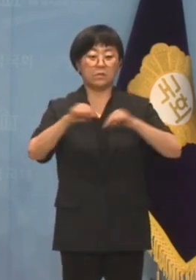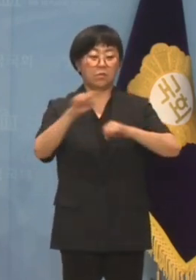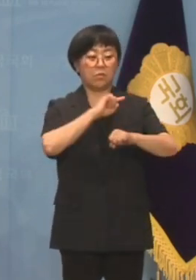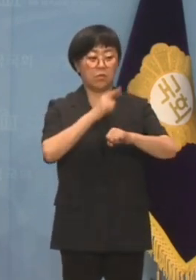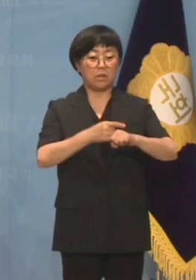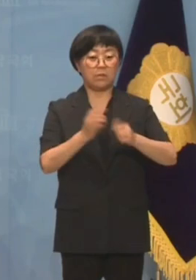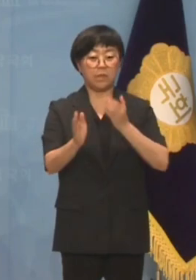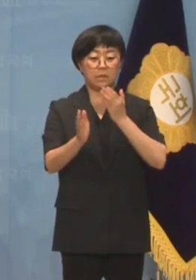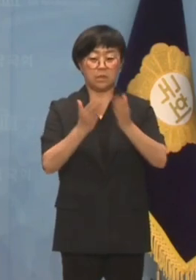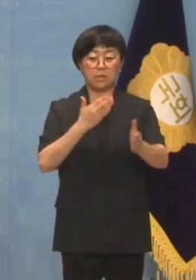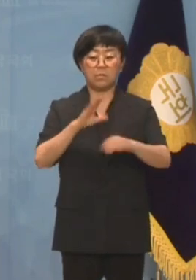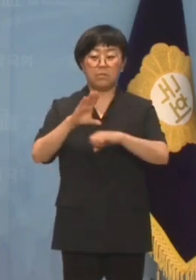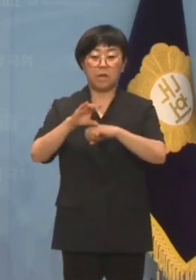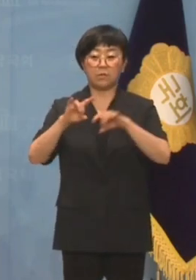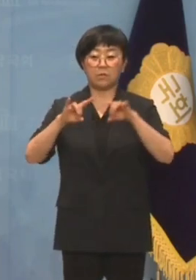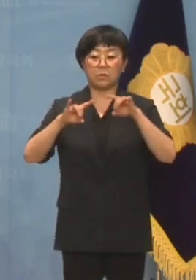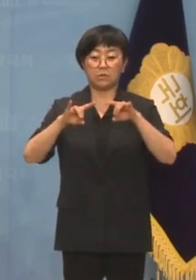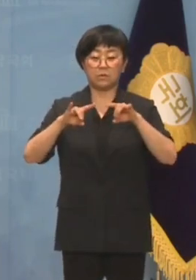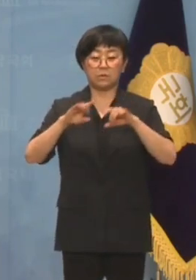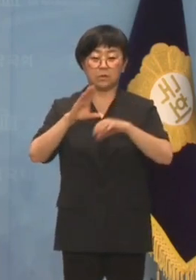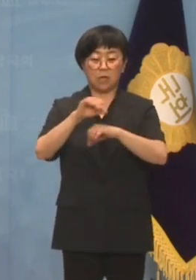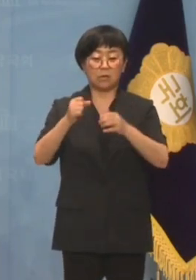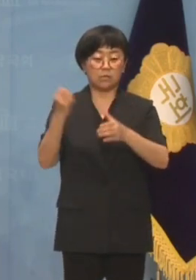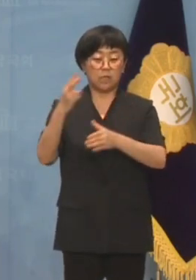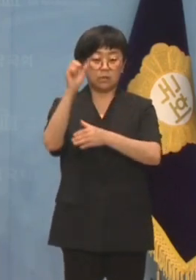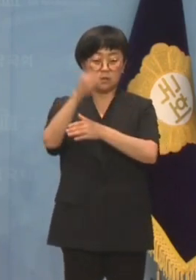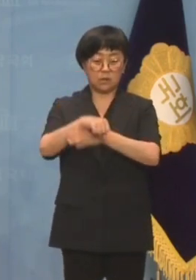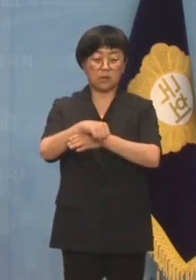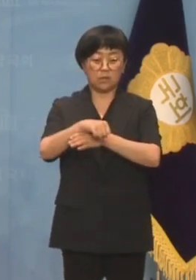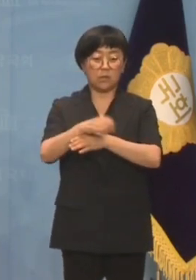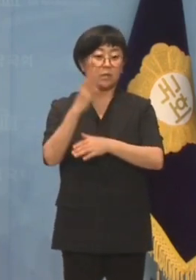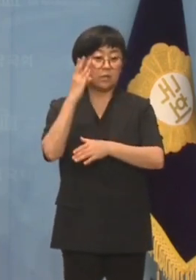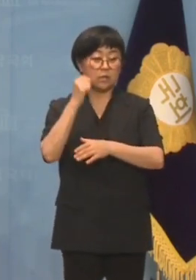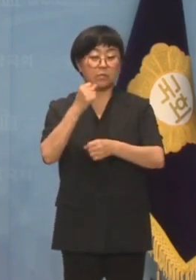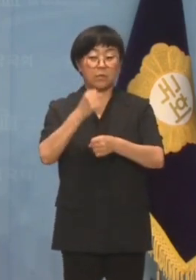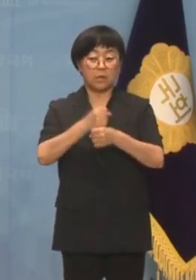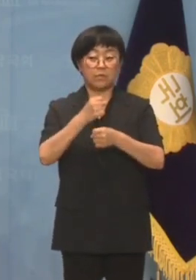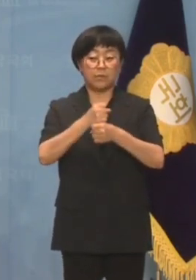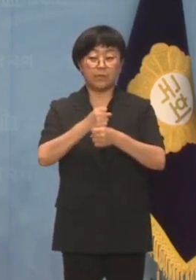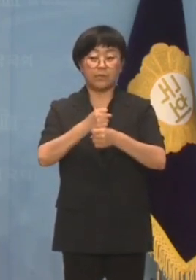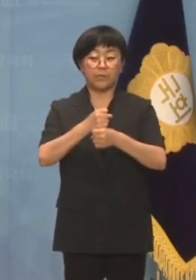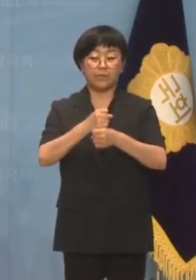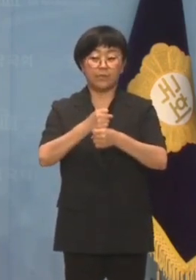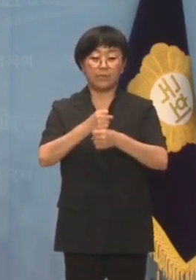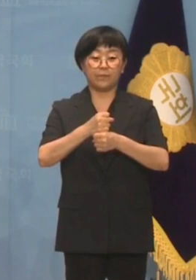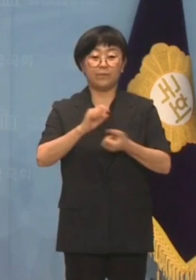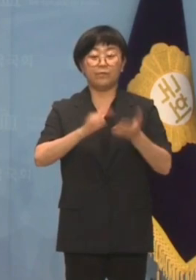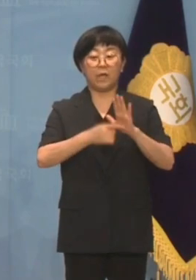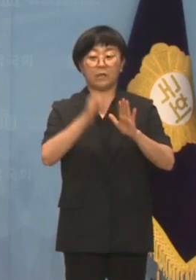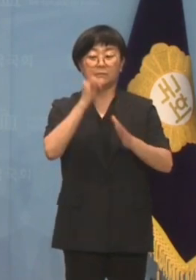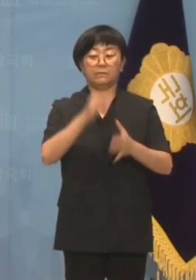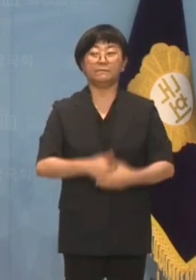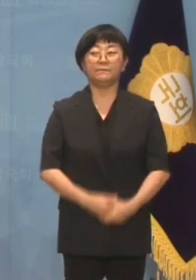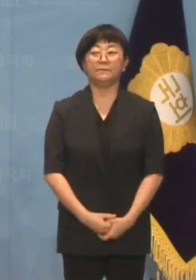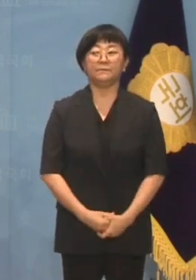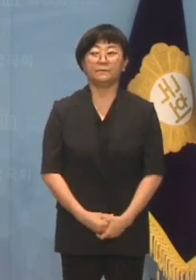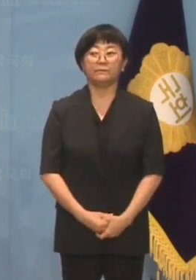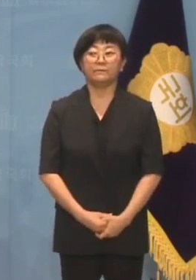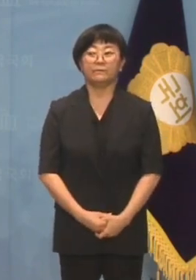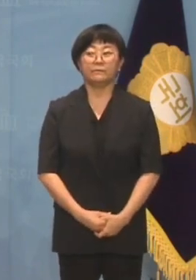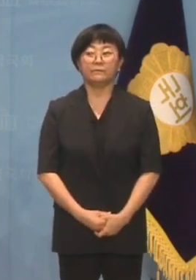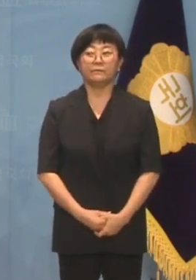입맛에 맞지 않는 방송사를 재승인을 무기로 길들이기한 사실이 만천하에 드러났습니다.